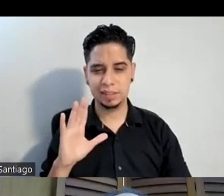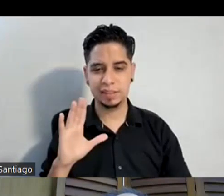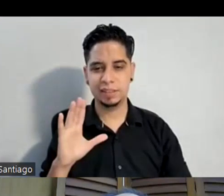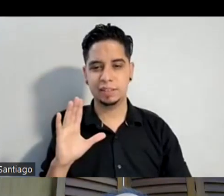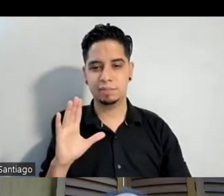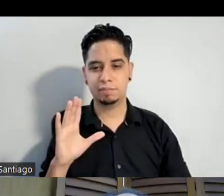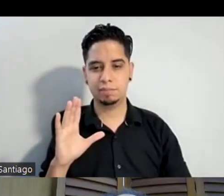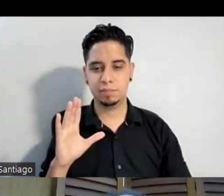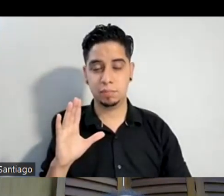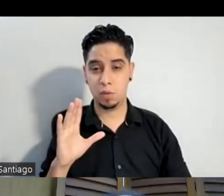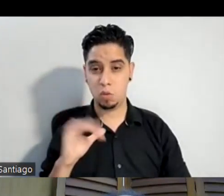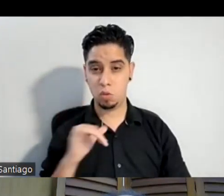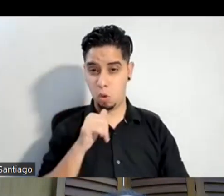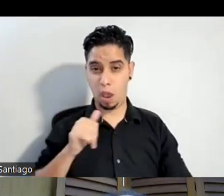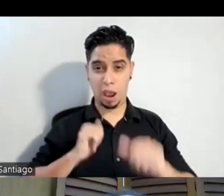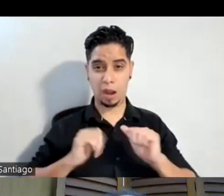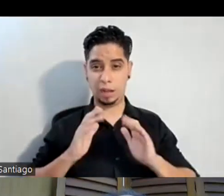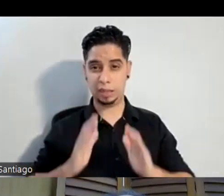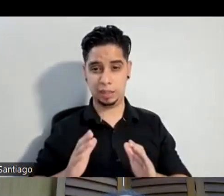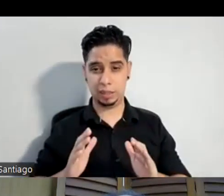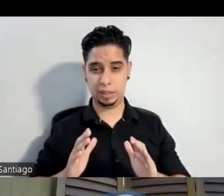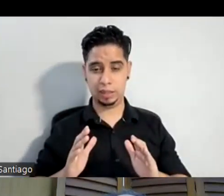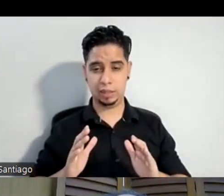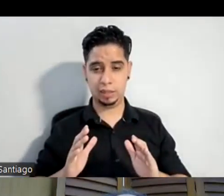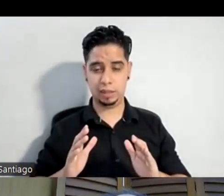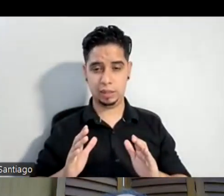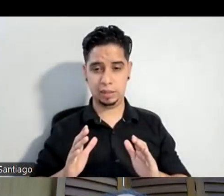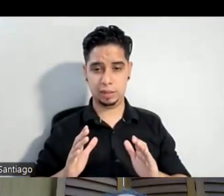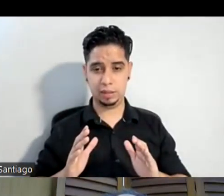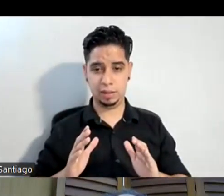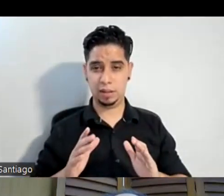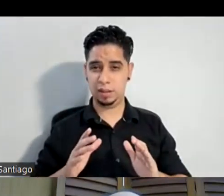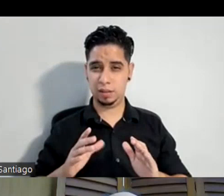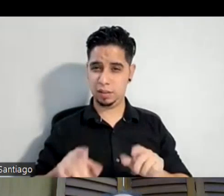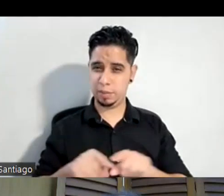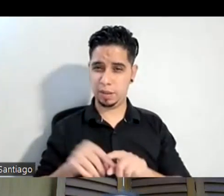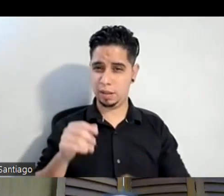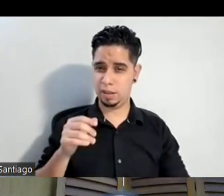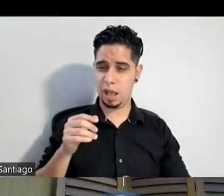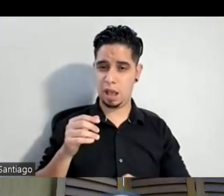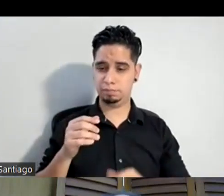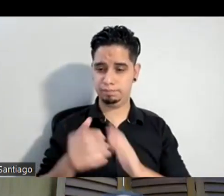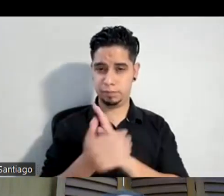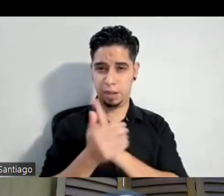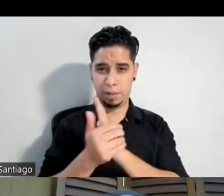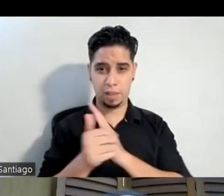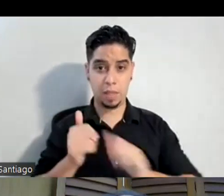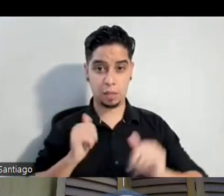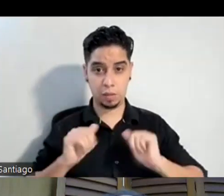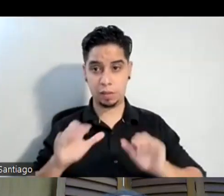la actriz sino la capacidad de la actriz para ser un personaje entonces eso era lo que al principio cuando era más